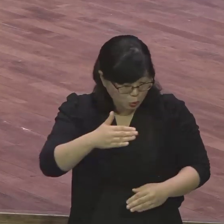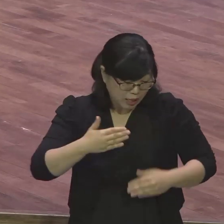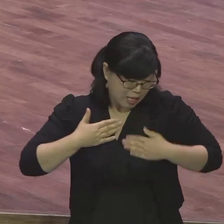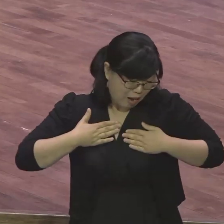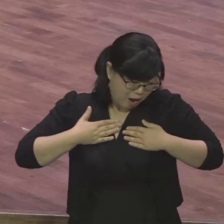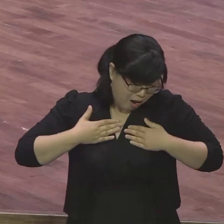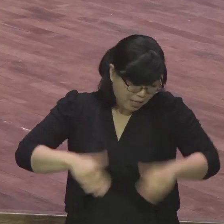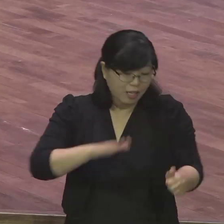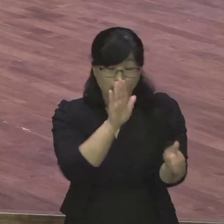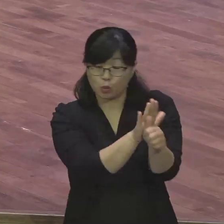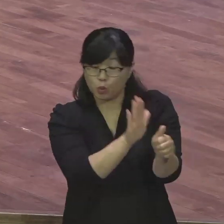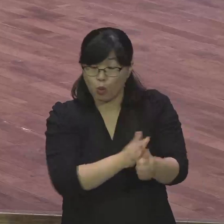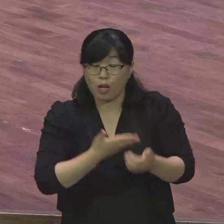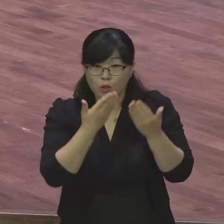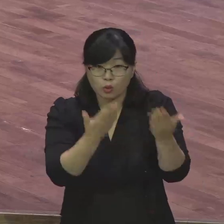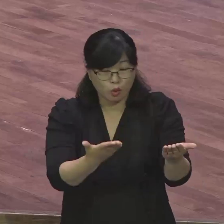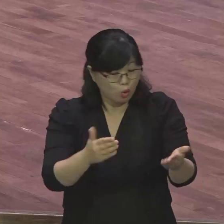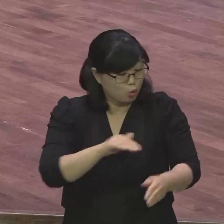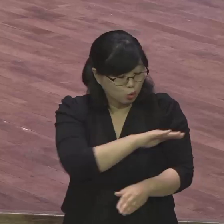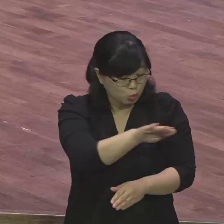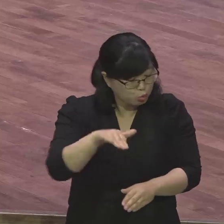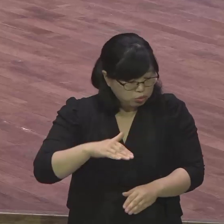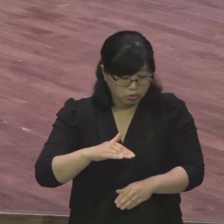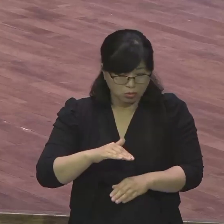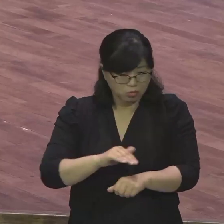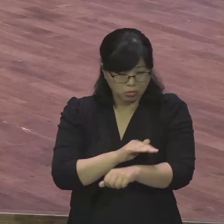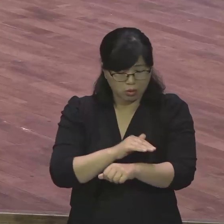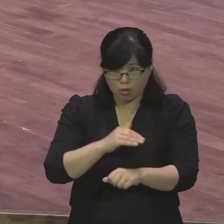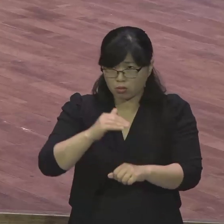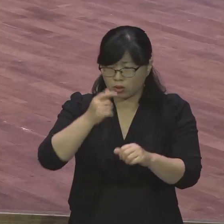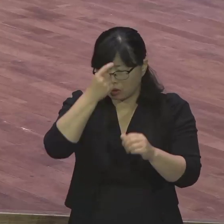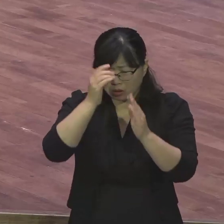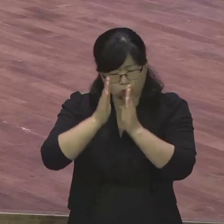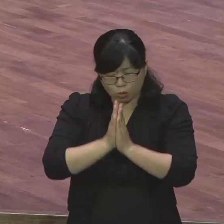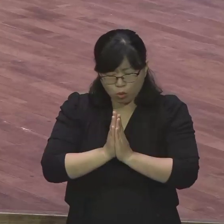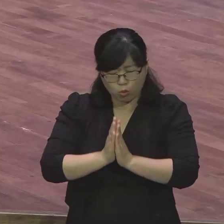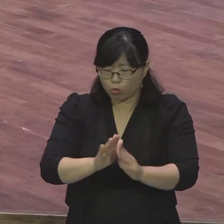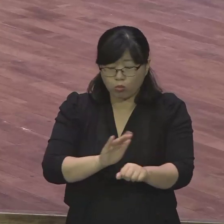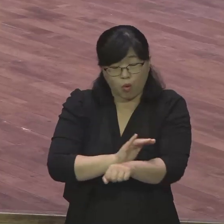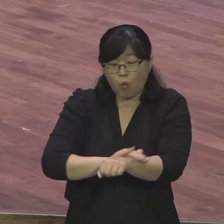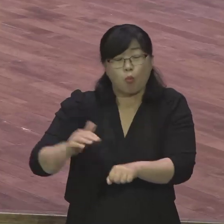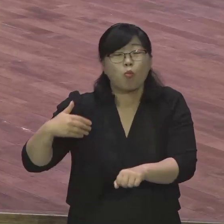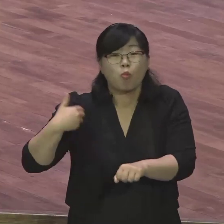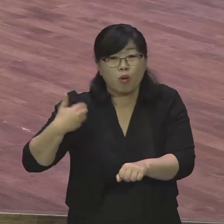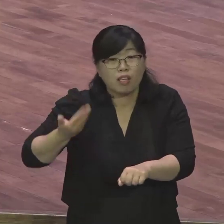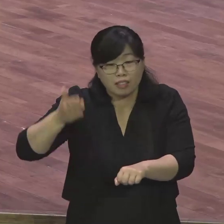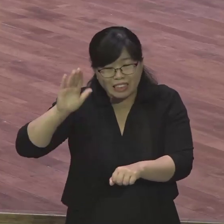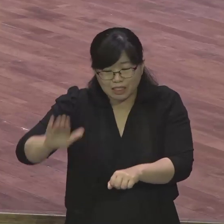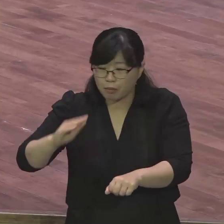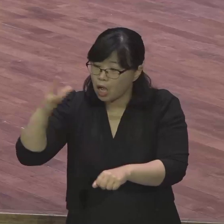우리는 마땅히 갈 바를 알지 못하나 오직 성령이 말할 수 없는 탄식으로 우리를 위하여 치